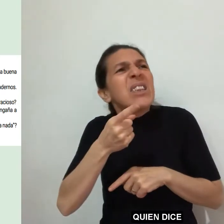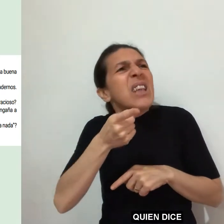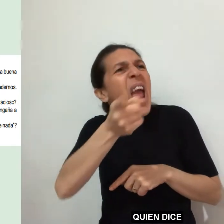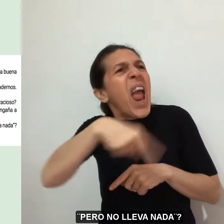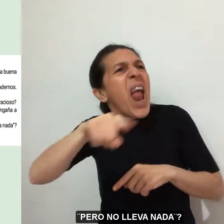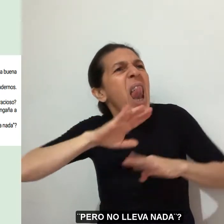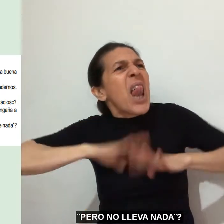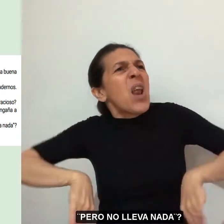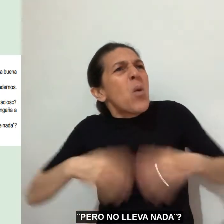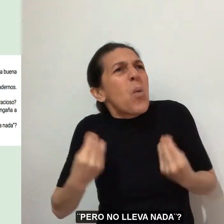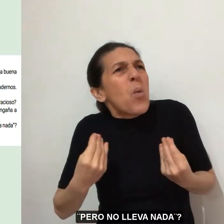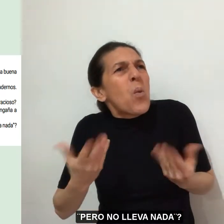pero si no lleva nada?